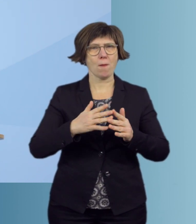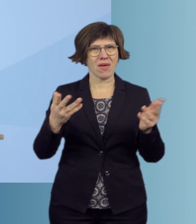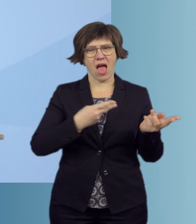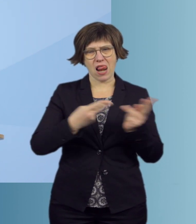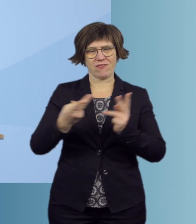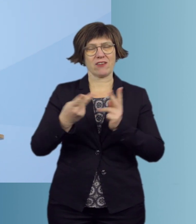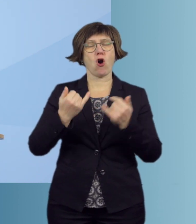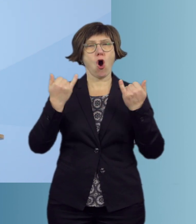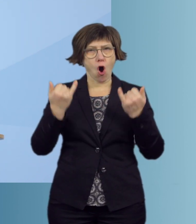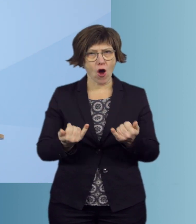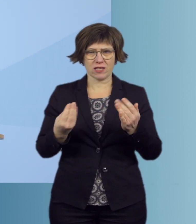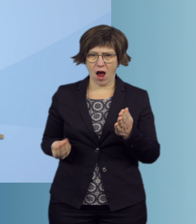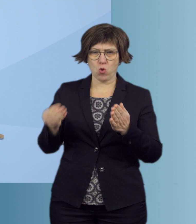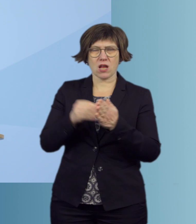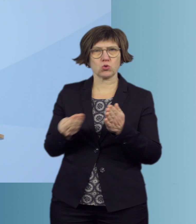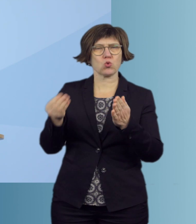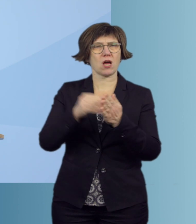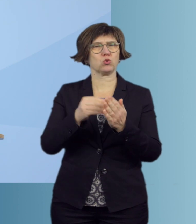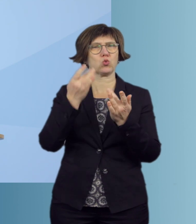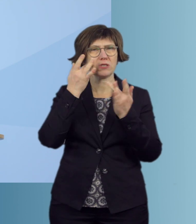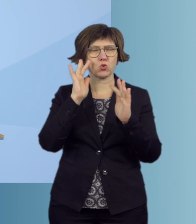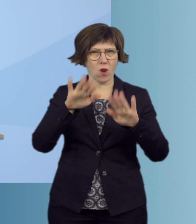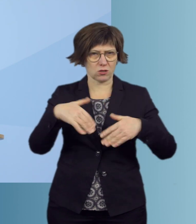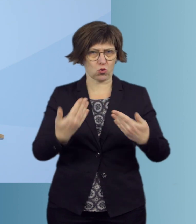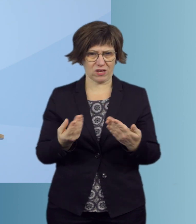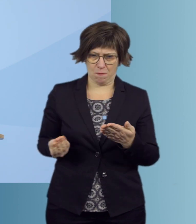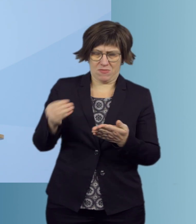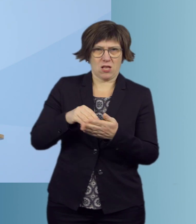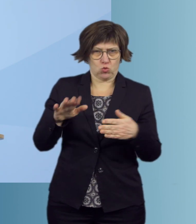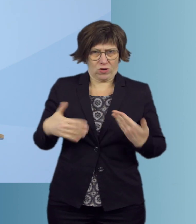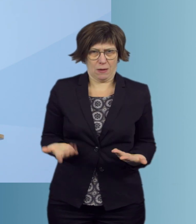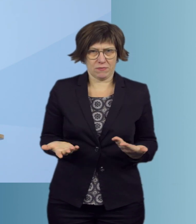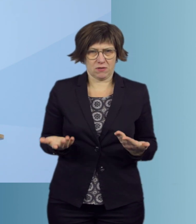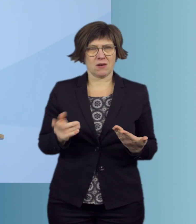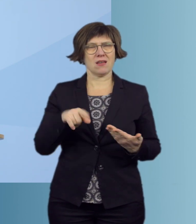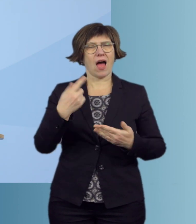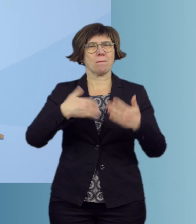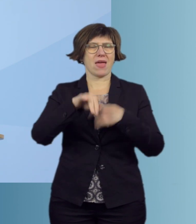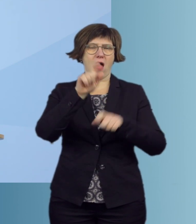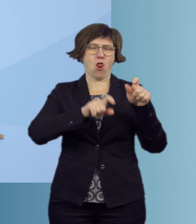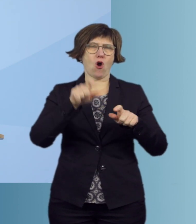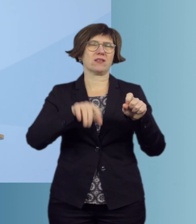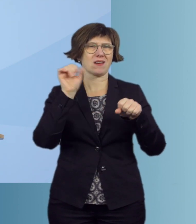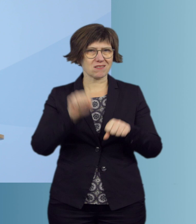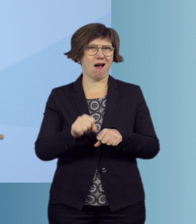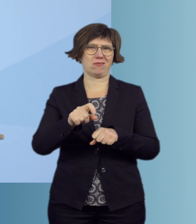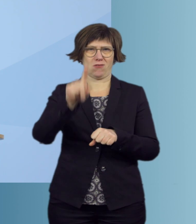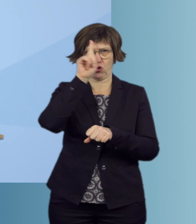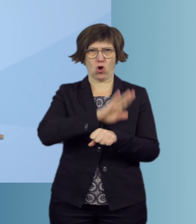Es wird Stand heute auch zusätzliche Zulassungen geben können. Dann werden sich auch immer mehr Menschen auch in Deutschland